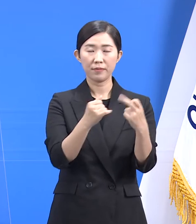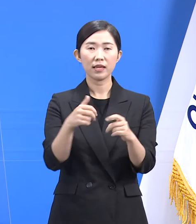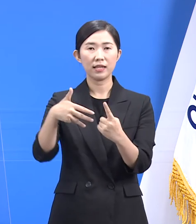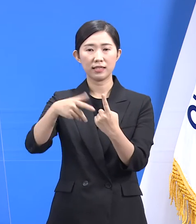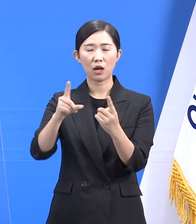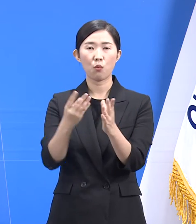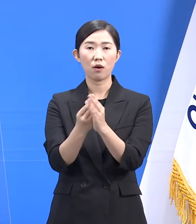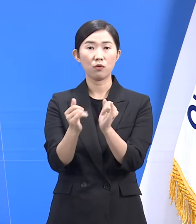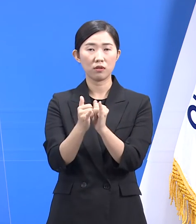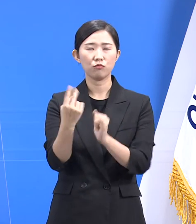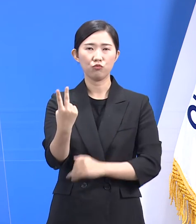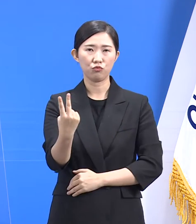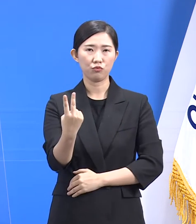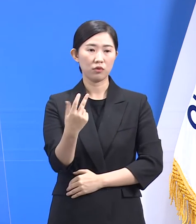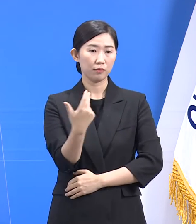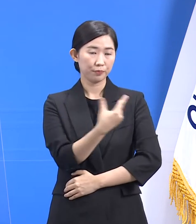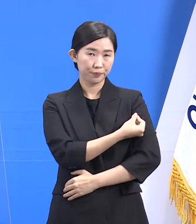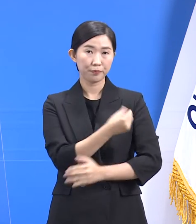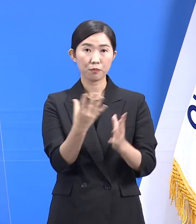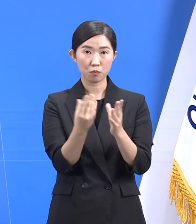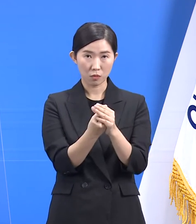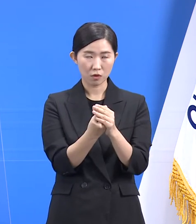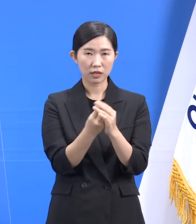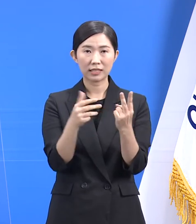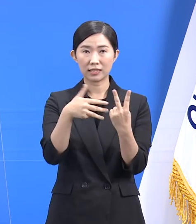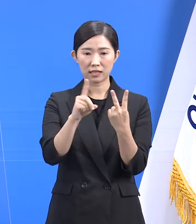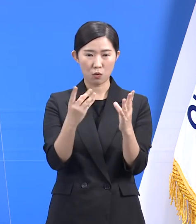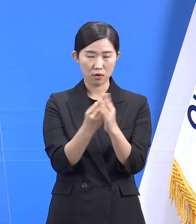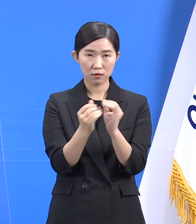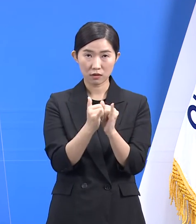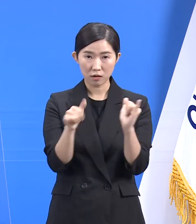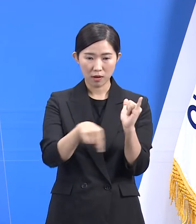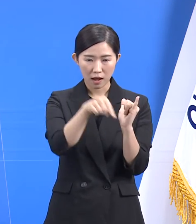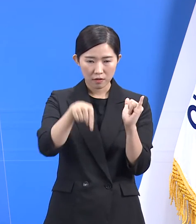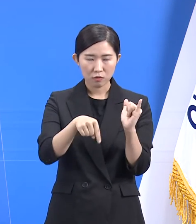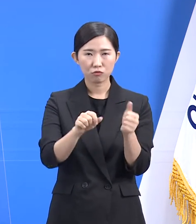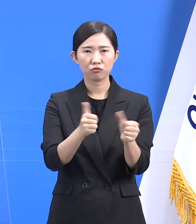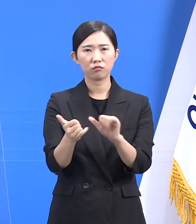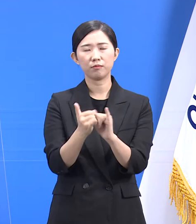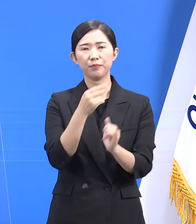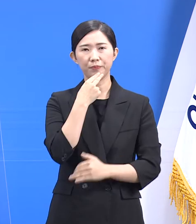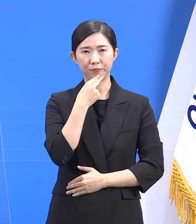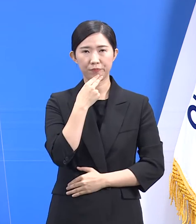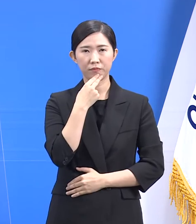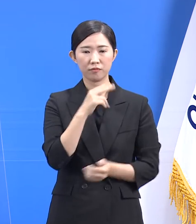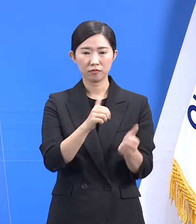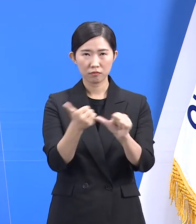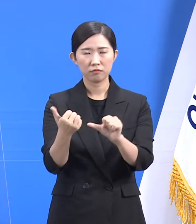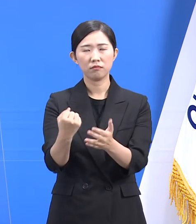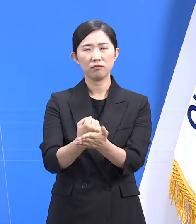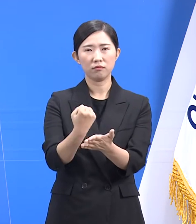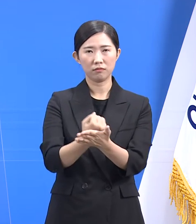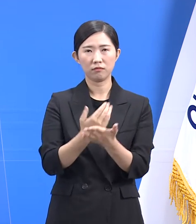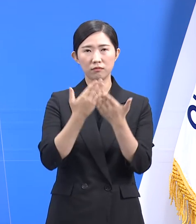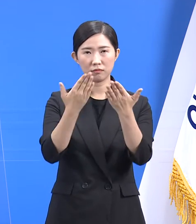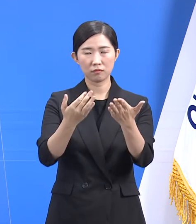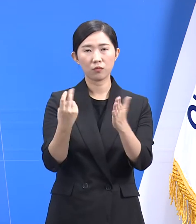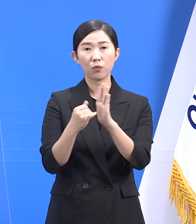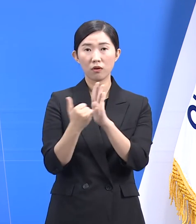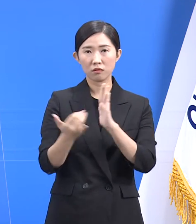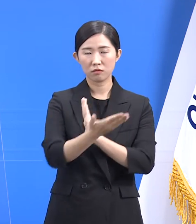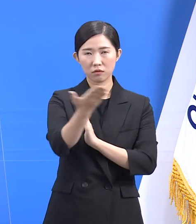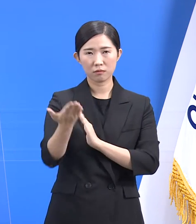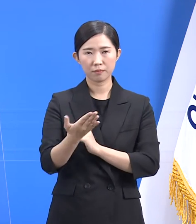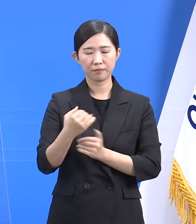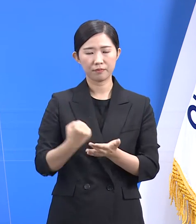백신 접종 완료자 중에서는 사망 사례가 발생하지 않았습니다. 상가 고인의 명복을 빌며 유가족분들께